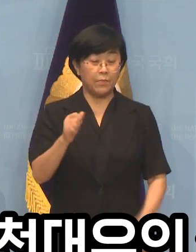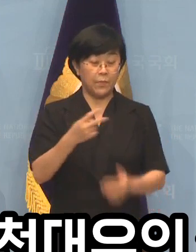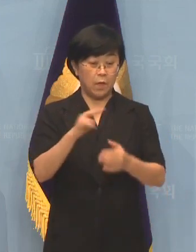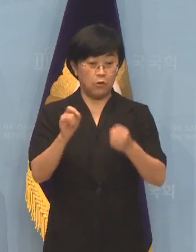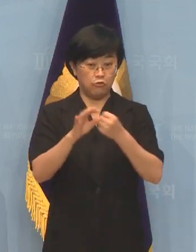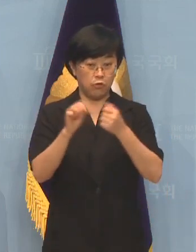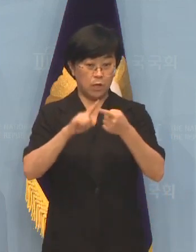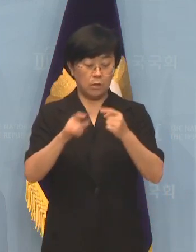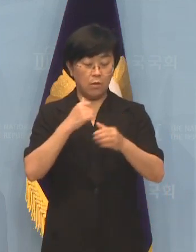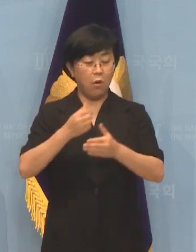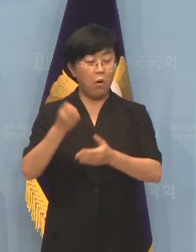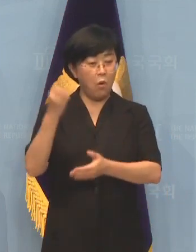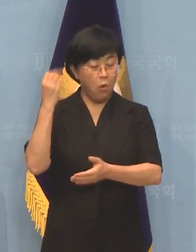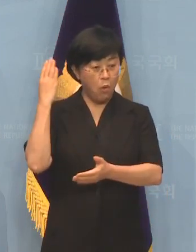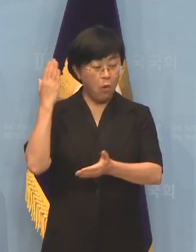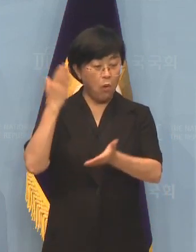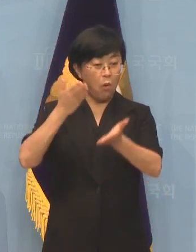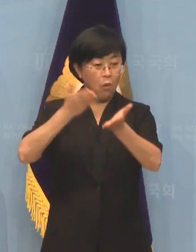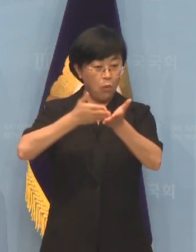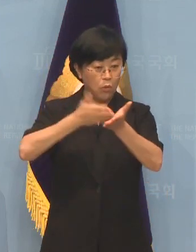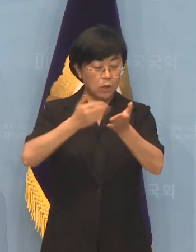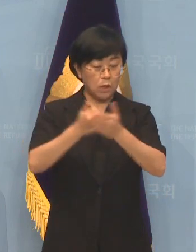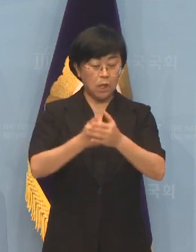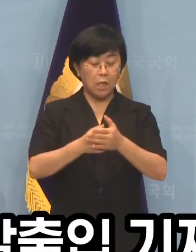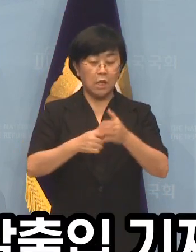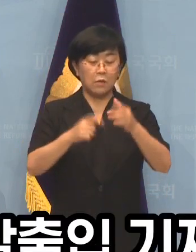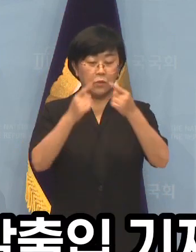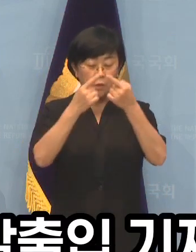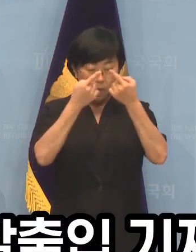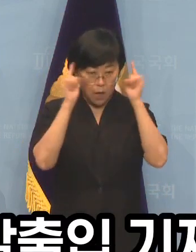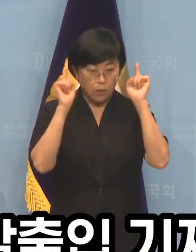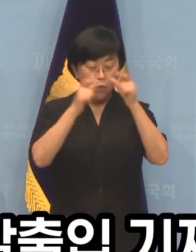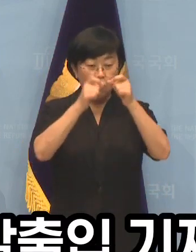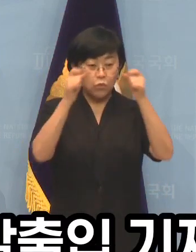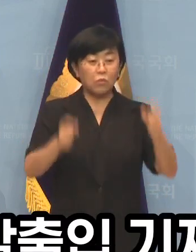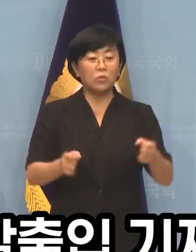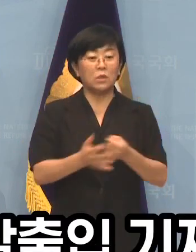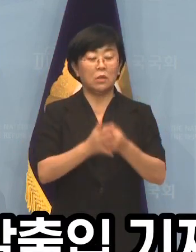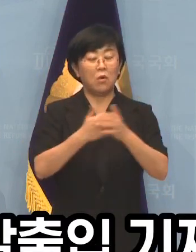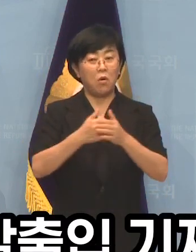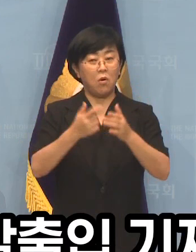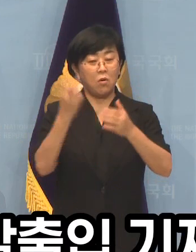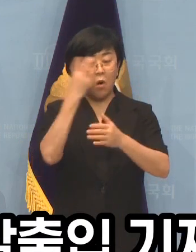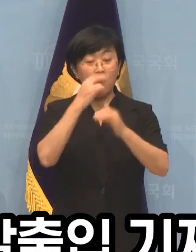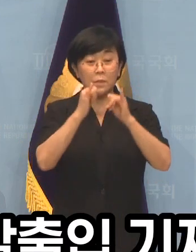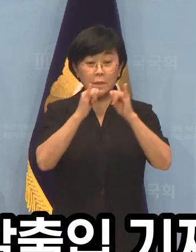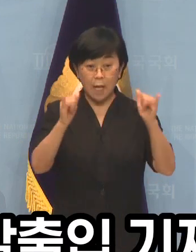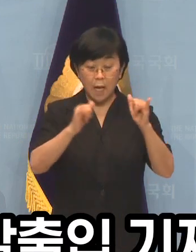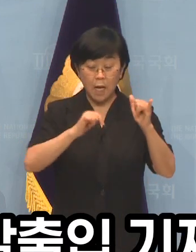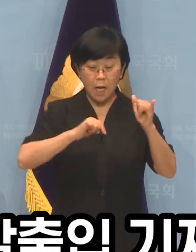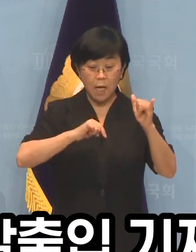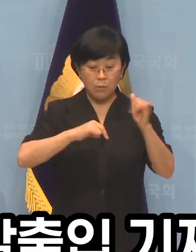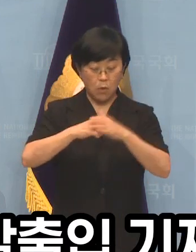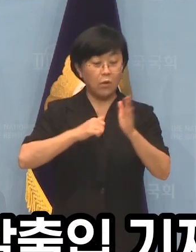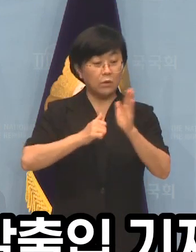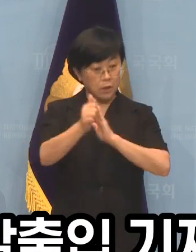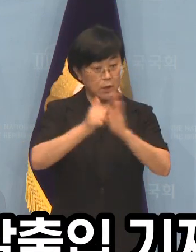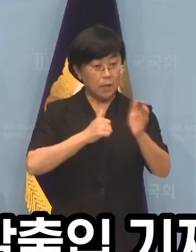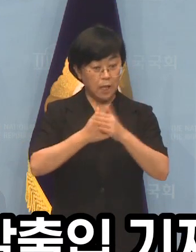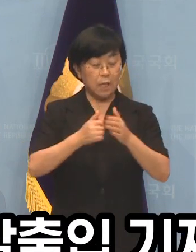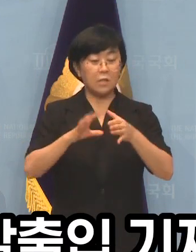알려진 언론인과 성균관대 동문이고 과거 검사와 검찰 출입 기자의 인연까지 있었다고 합니다.